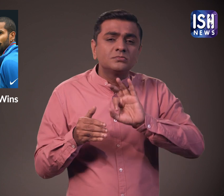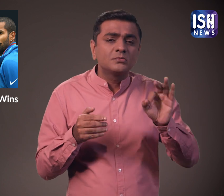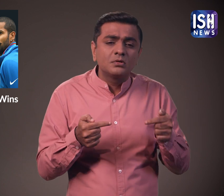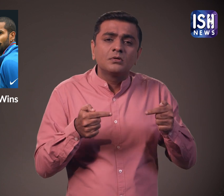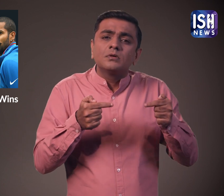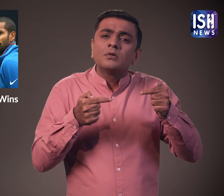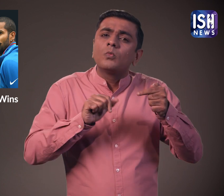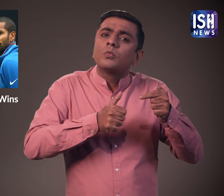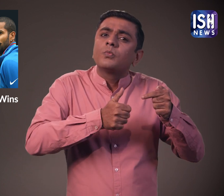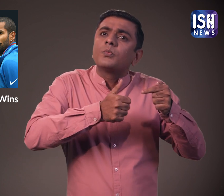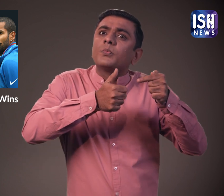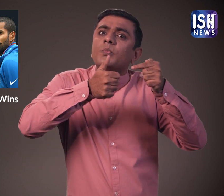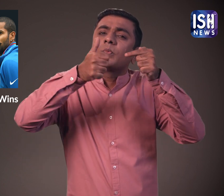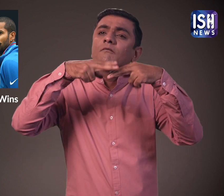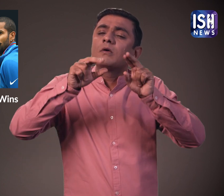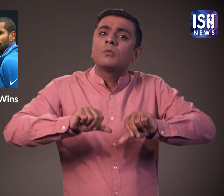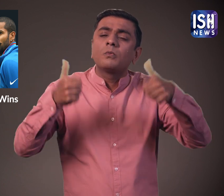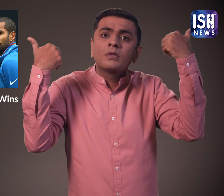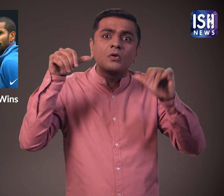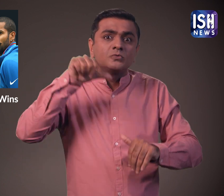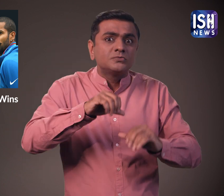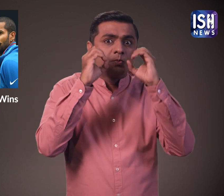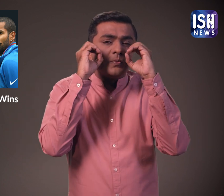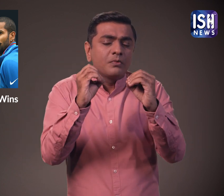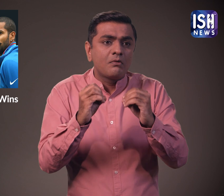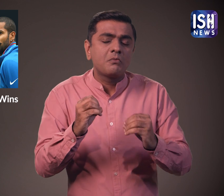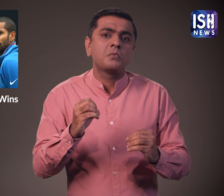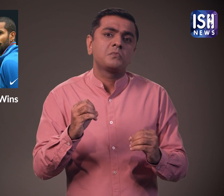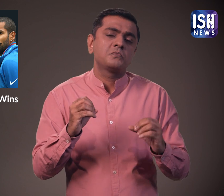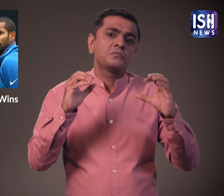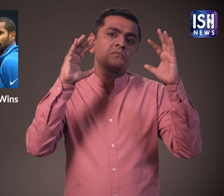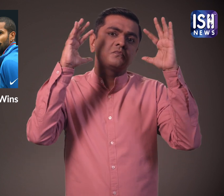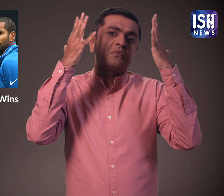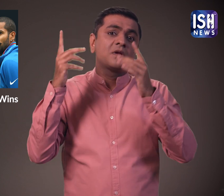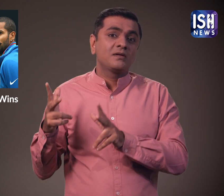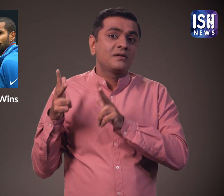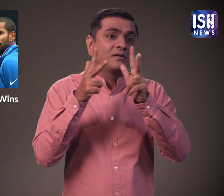विज़ता बन कर उभरने की काबिलियत, काबिलित तारिफ है।